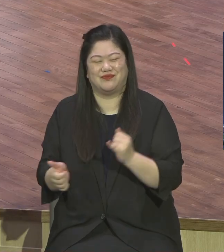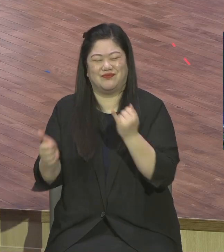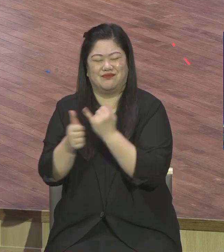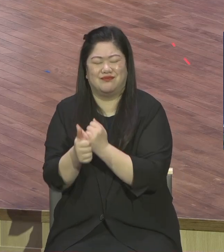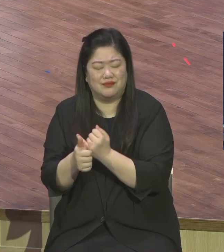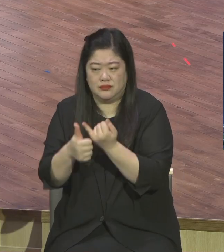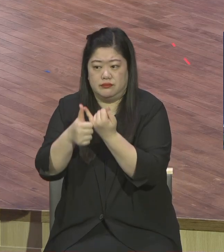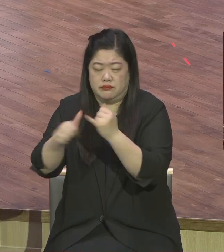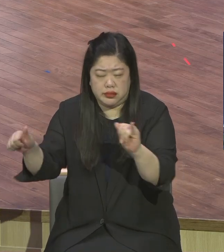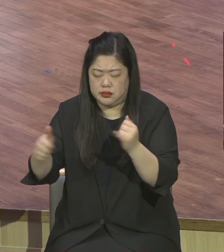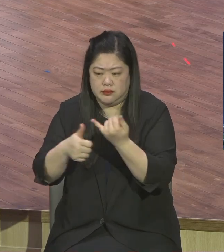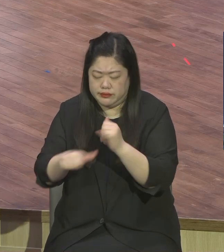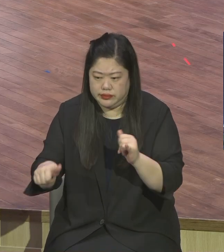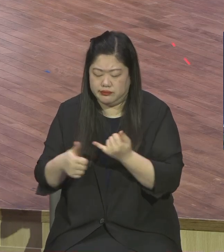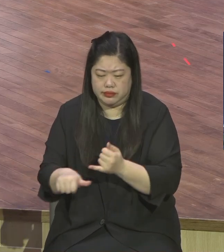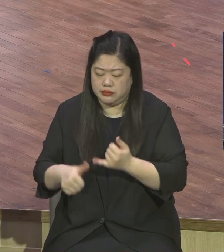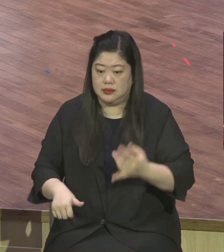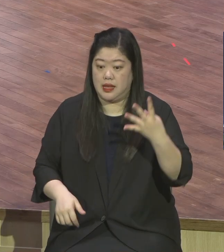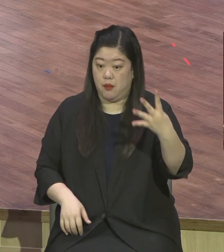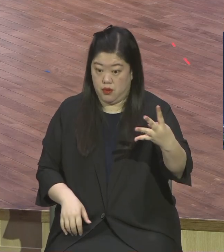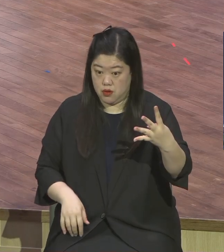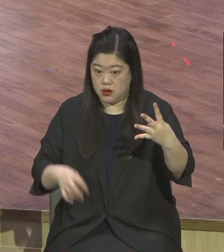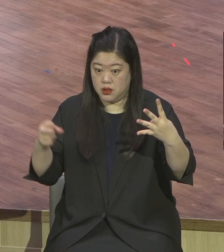달라고 답 달라고 여러분